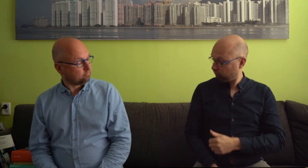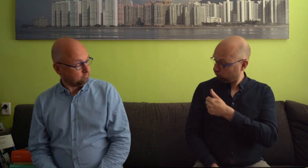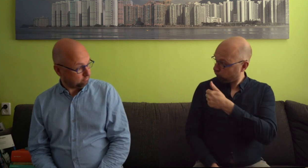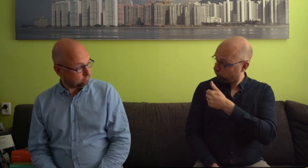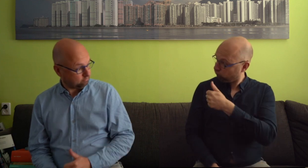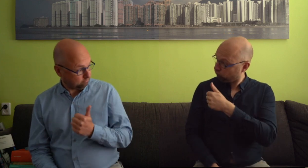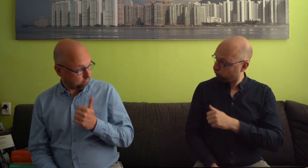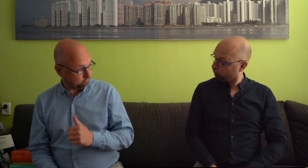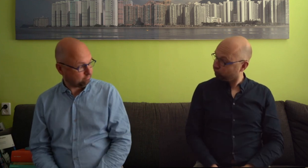Dag!